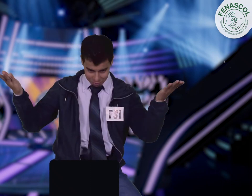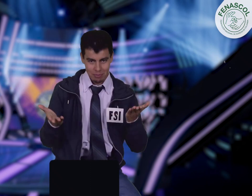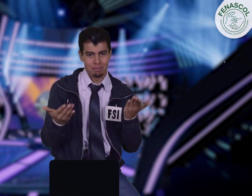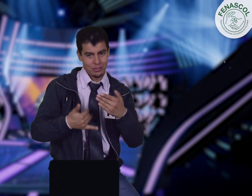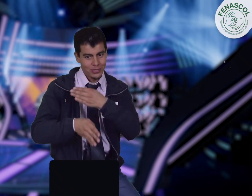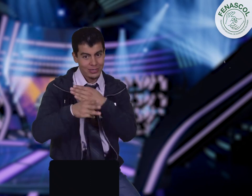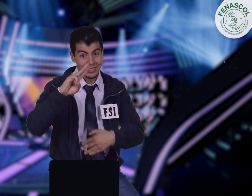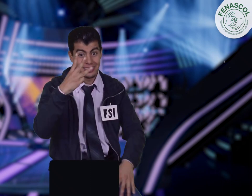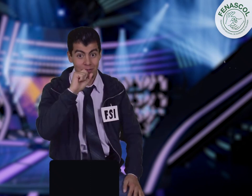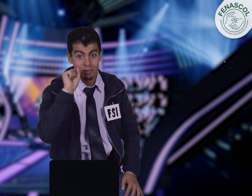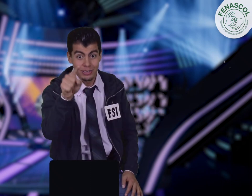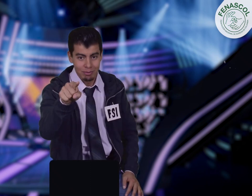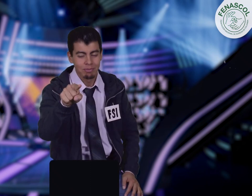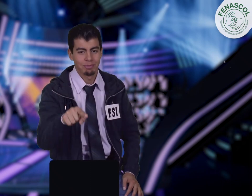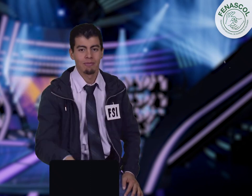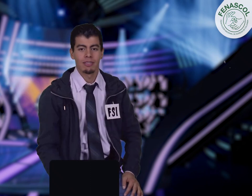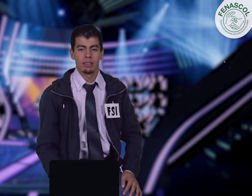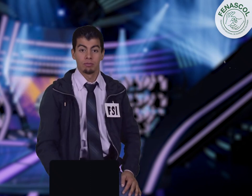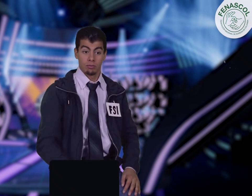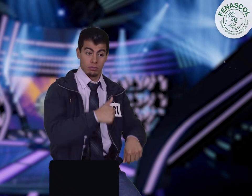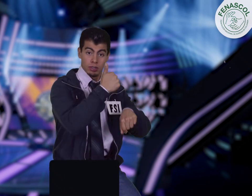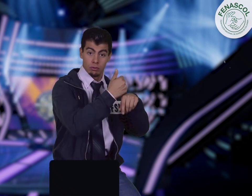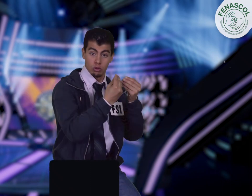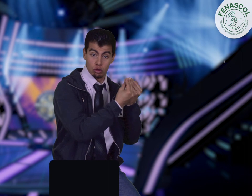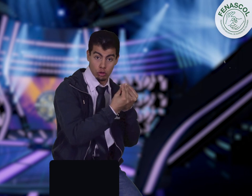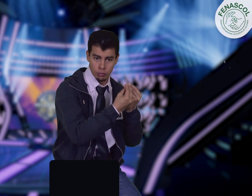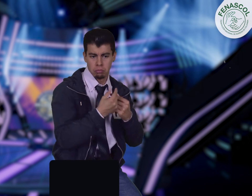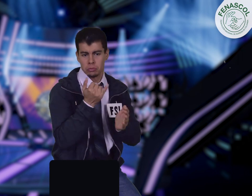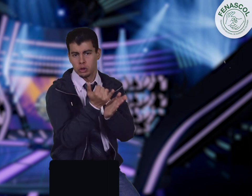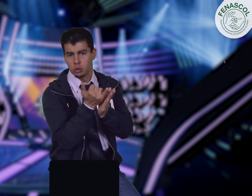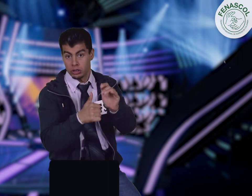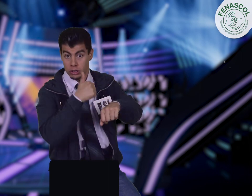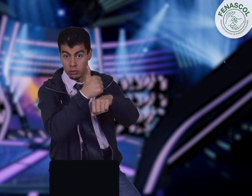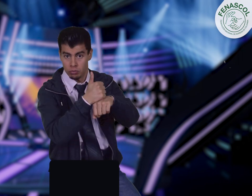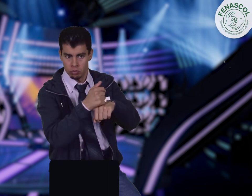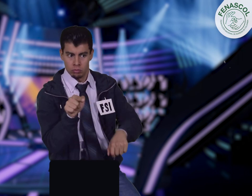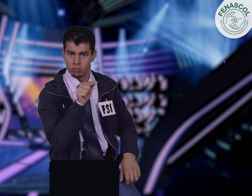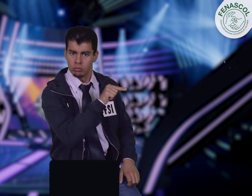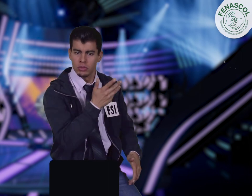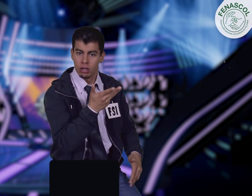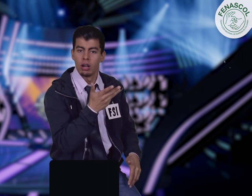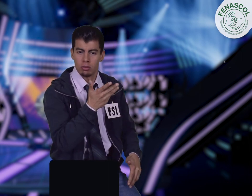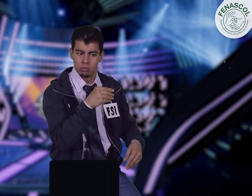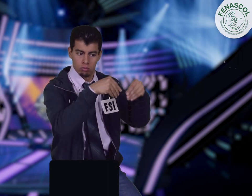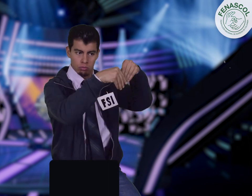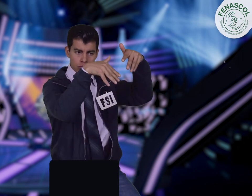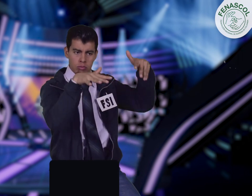Bienvenidos. Continuamos con la tercera pregunta. ¿Cuáles son las funciones del Consejo Directivo y la Junta